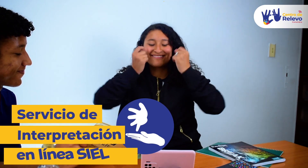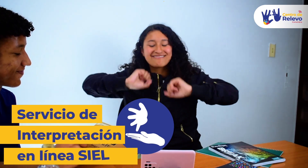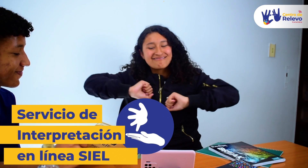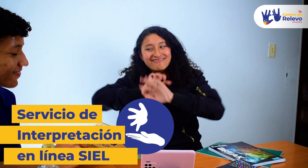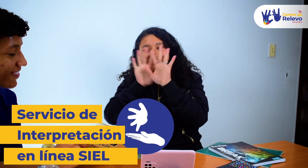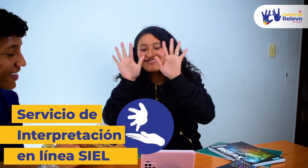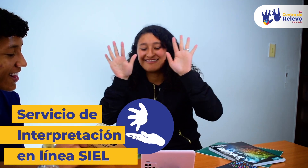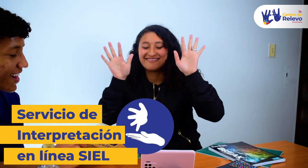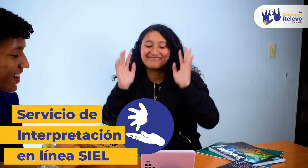en línea. Ciel.